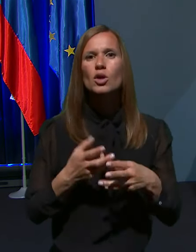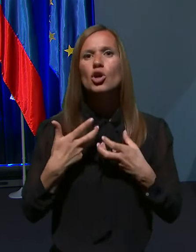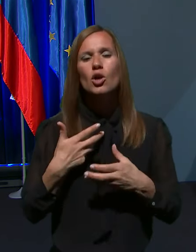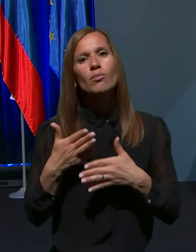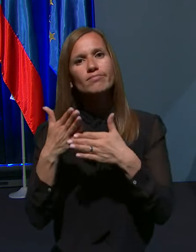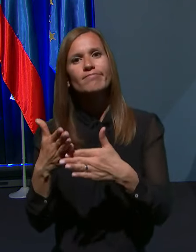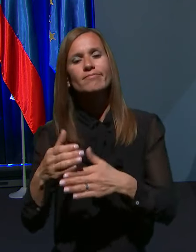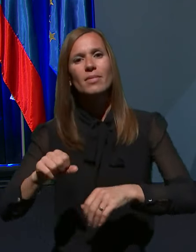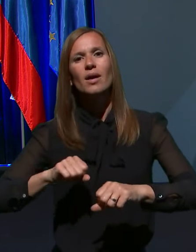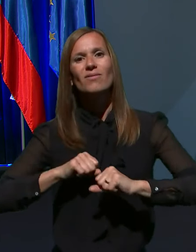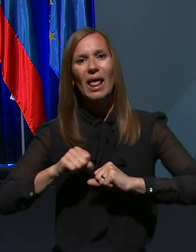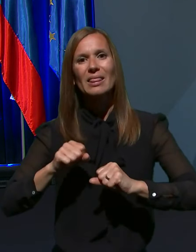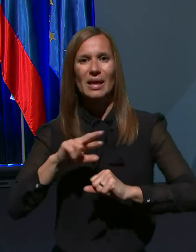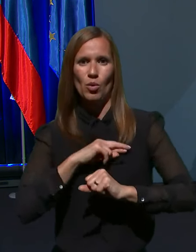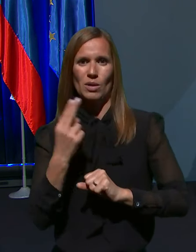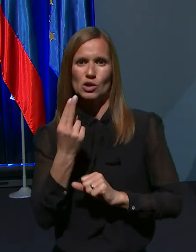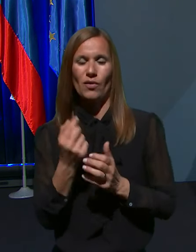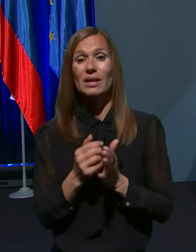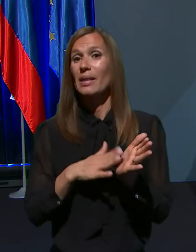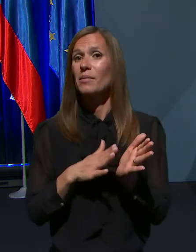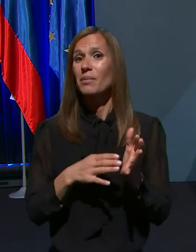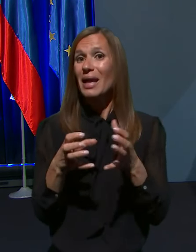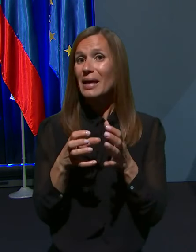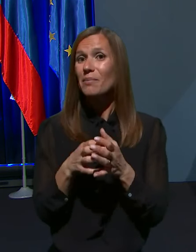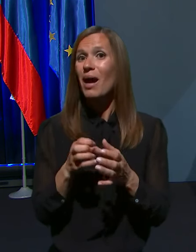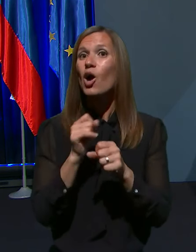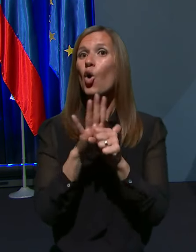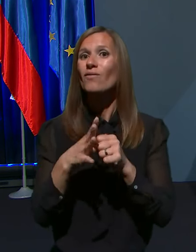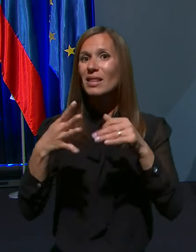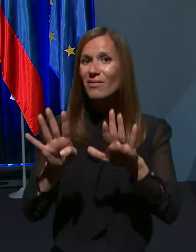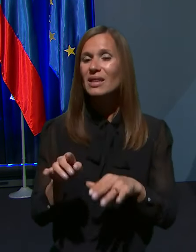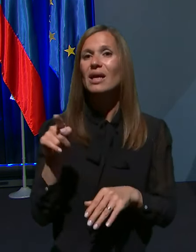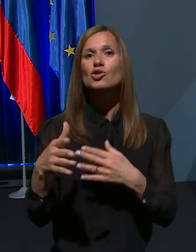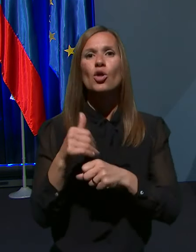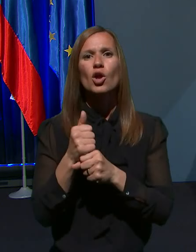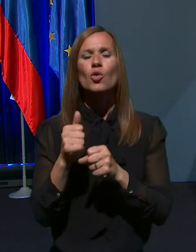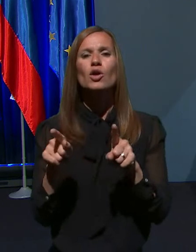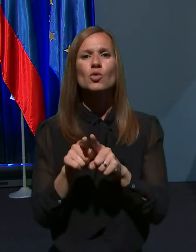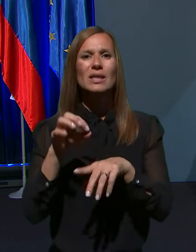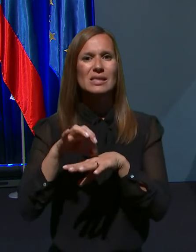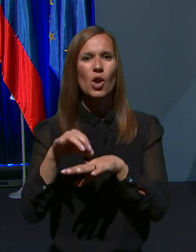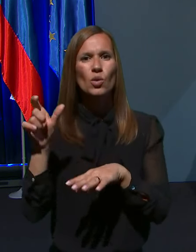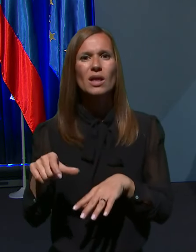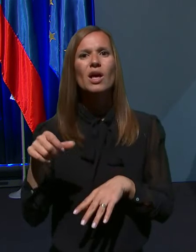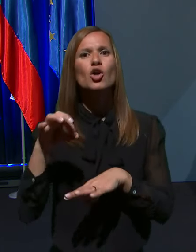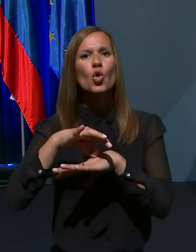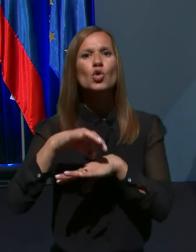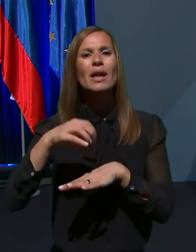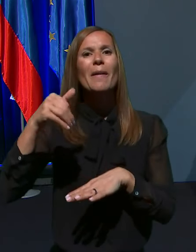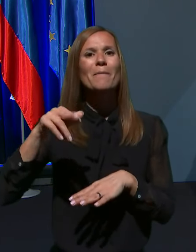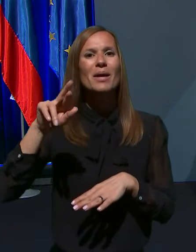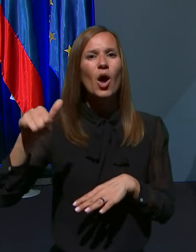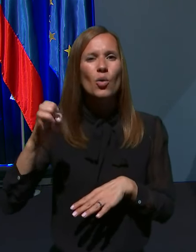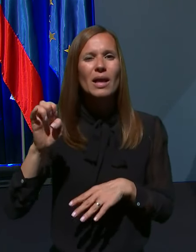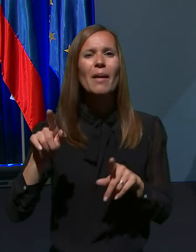Republike Slovenije, recimo ekipa COVID-19, pri kateri sodeluje tudi zdravnik dr. Mralje, pa ne vem, znani slovenski zvezdniki, kot je Čale,